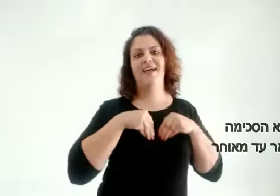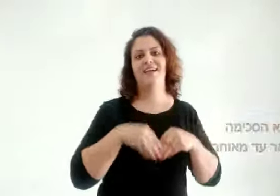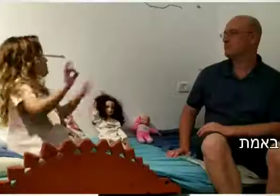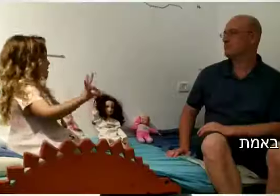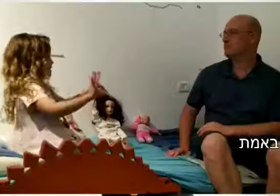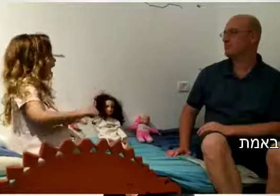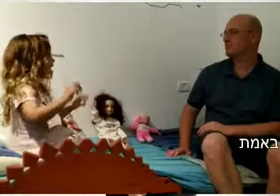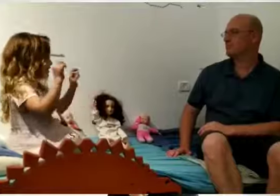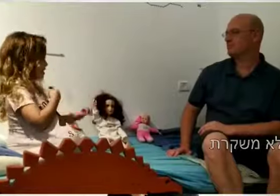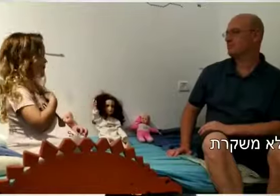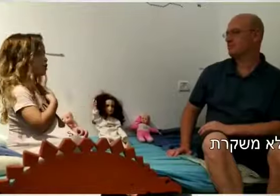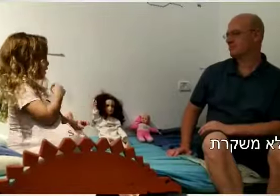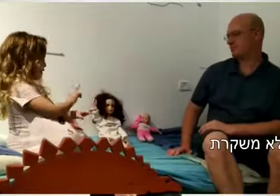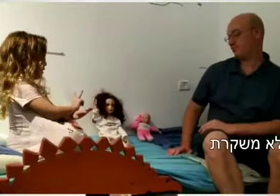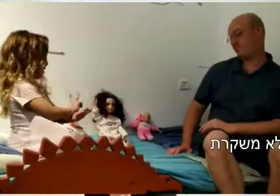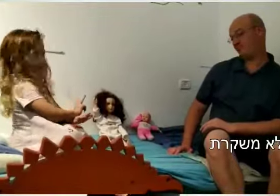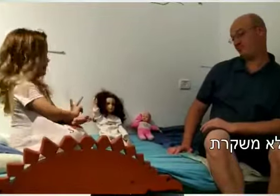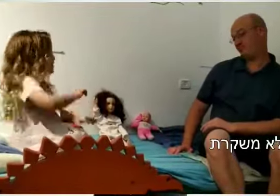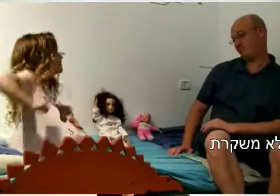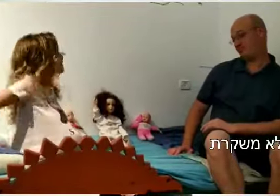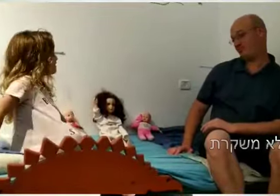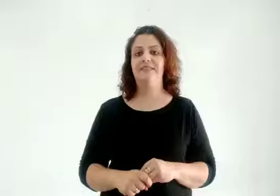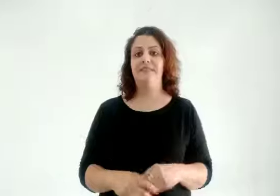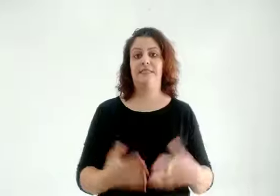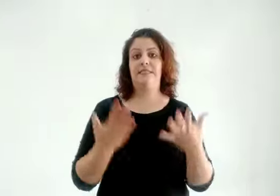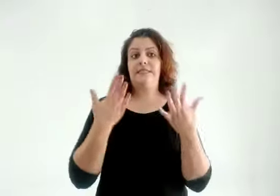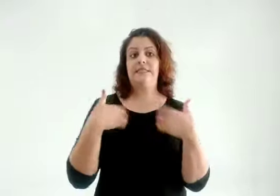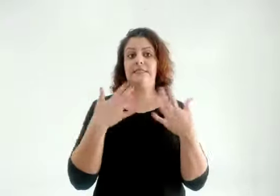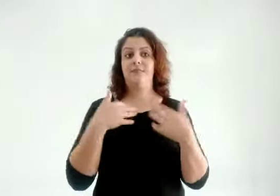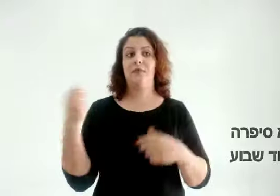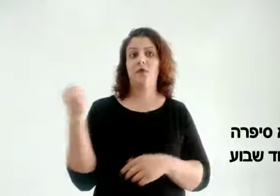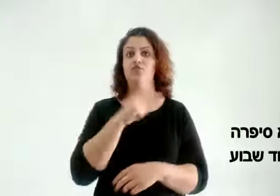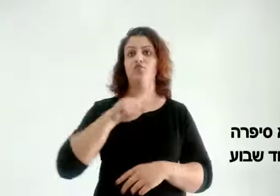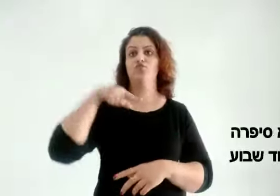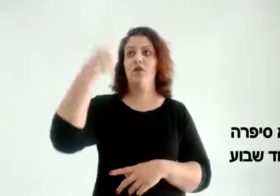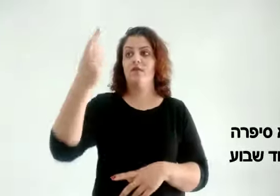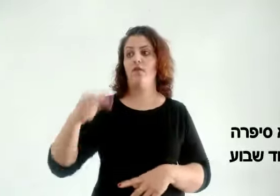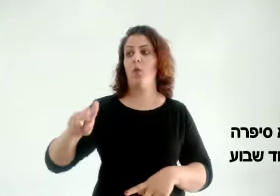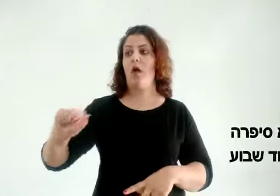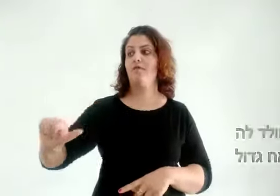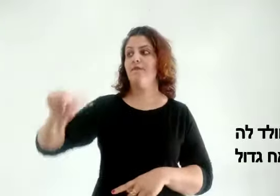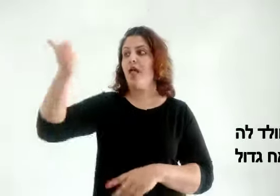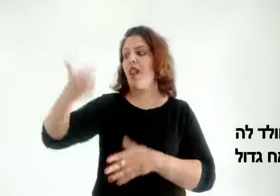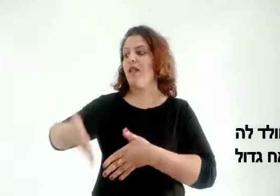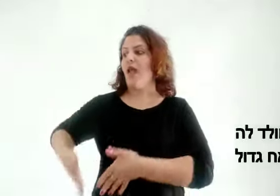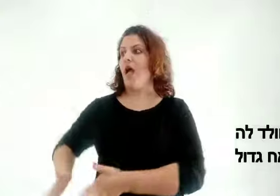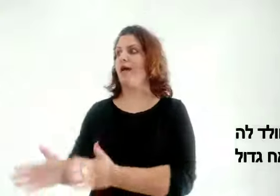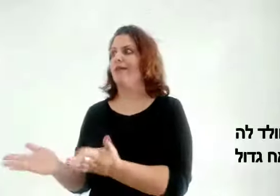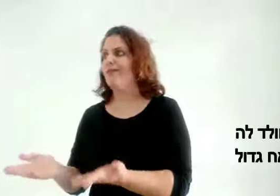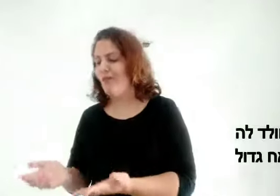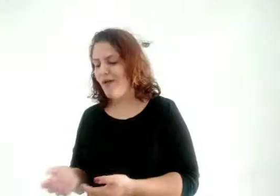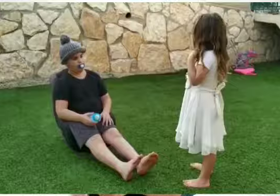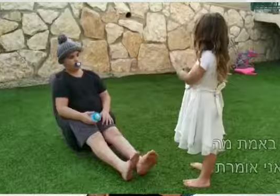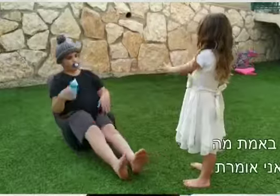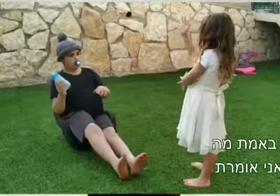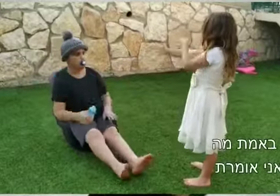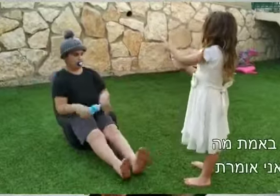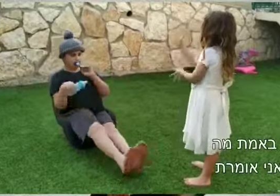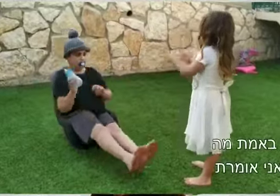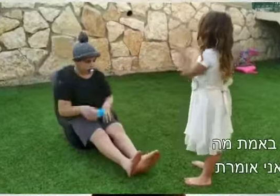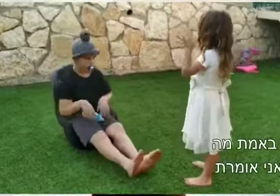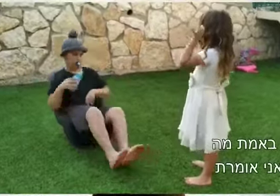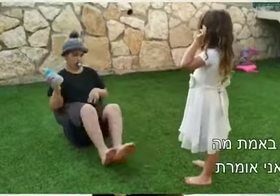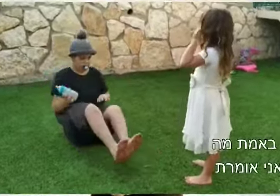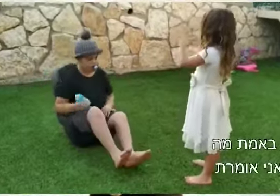עד מאוחר זה באמת אני לא משקרת היא סיפרה שעוד שבוע היא ולט לאח גדול זה